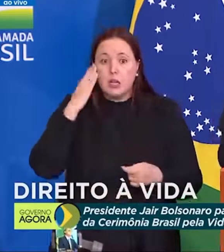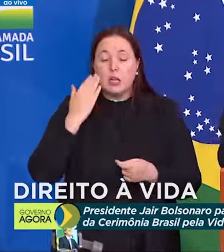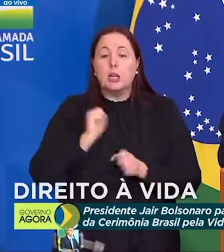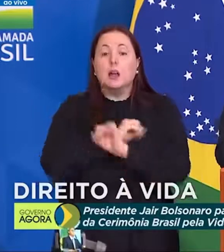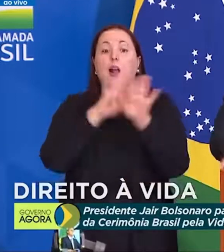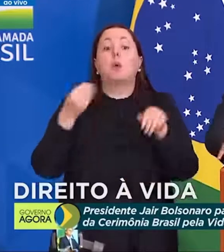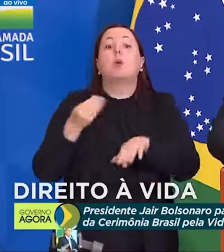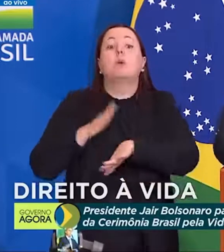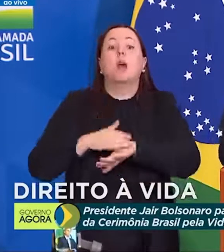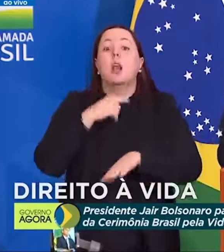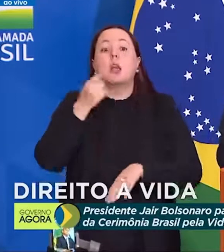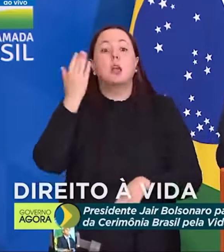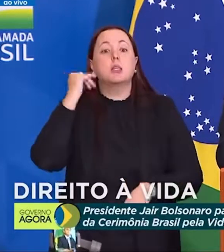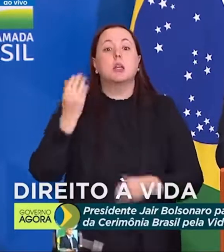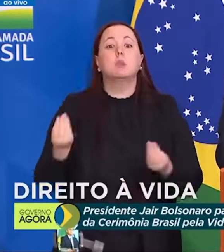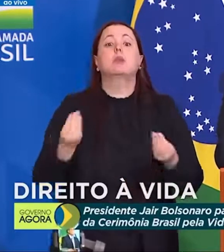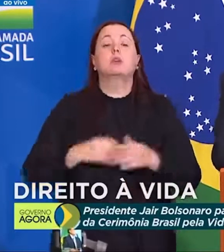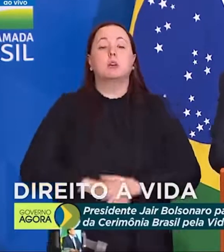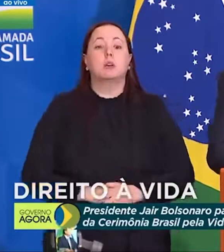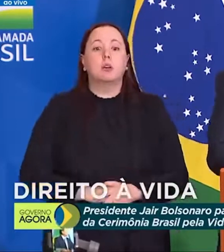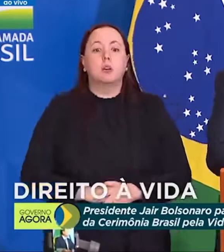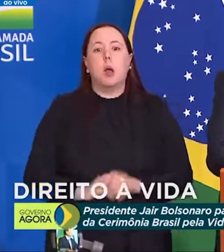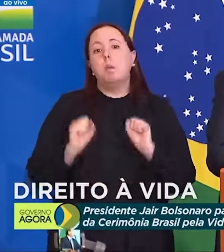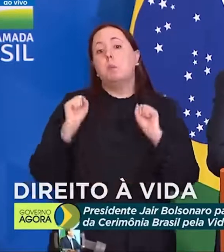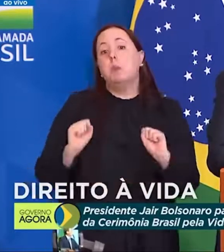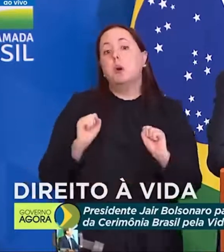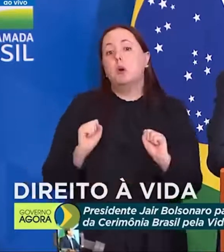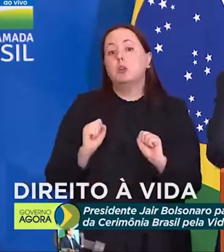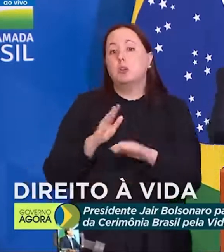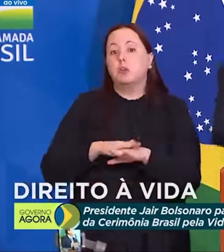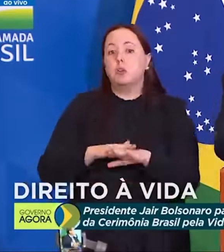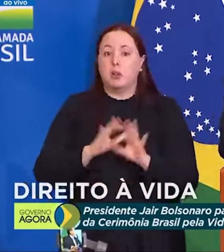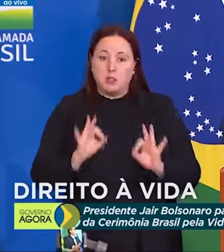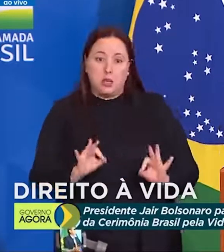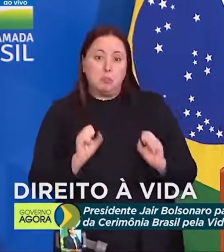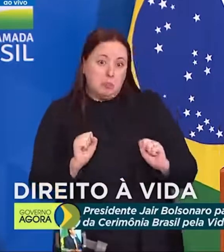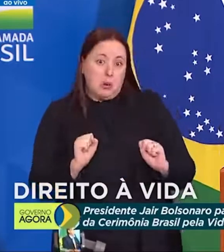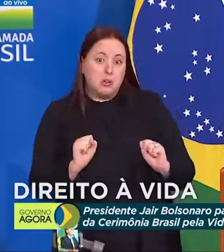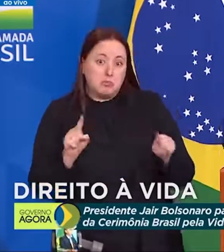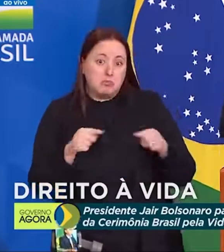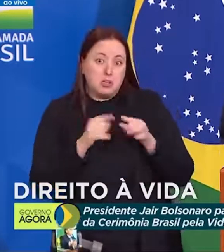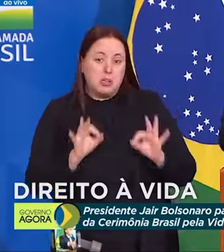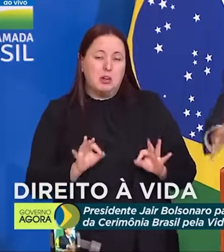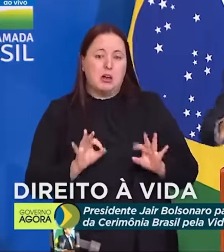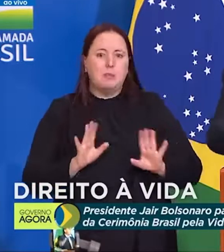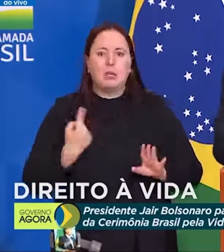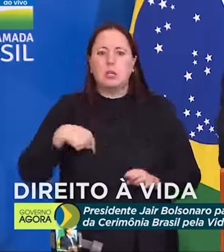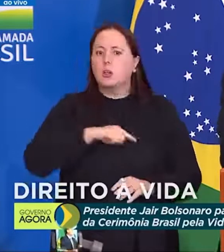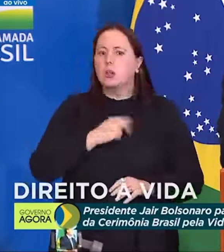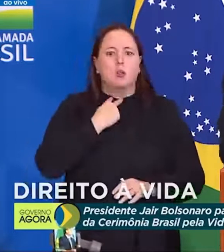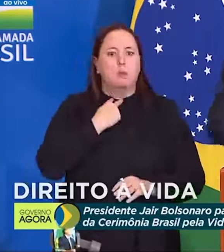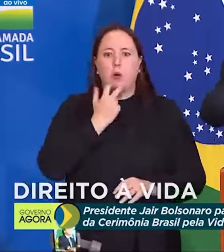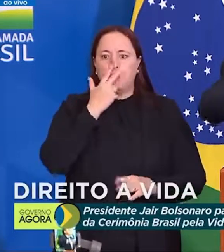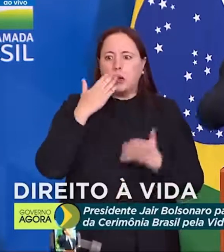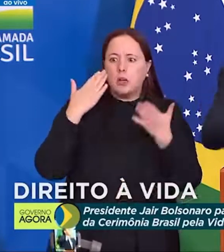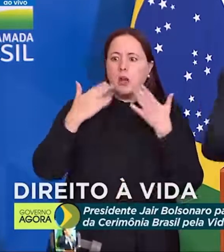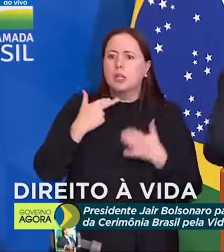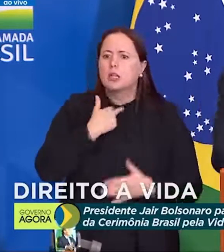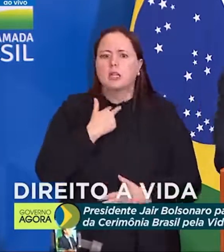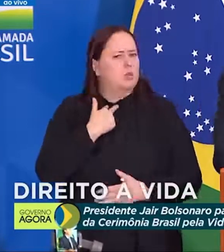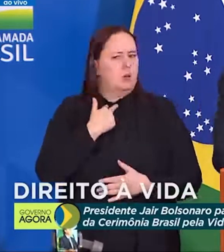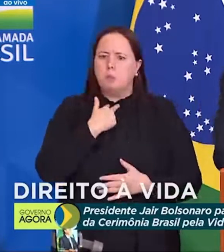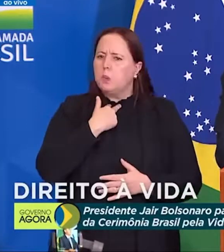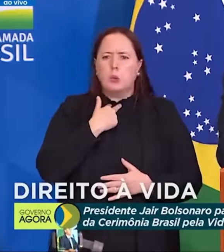feita? Ninguém sabe. Pode ser que seja feito corretamente? Pode. Mas não podemos ter a suspeição, não